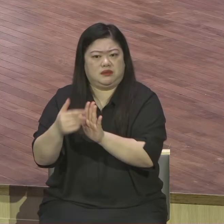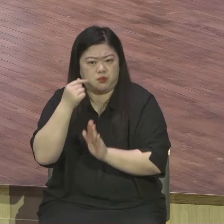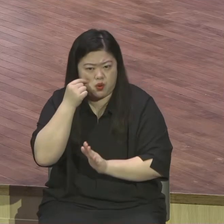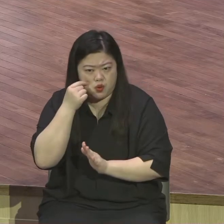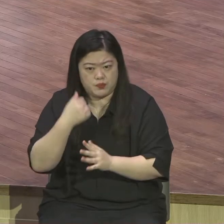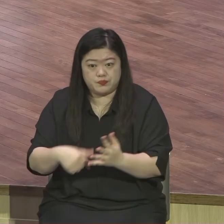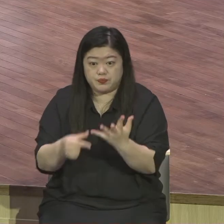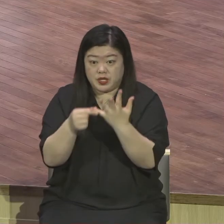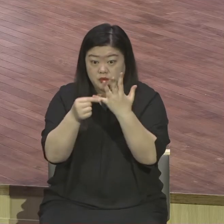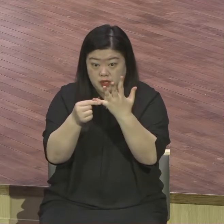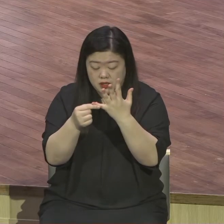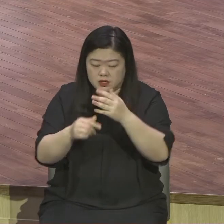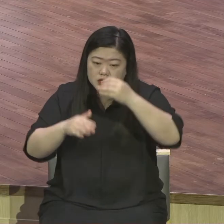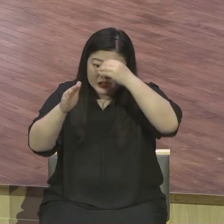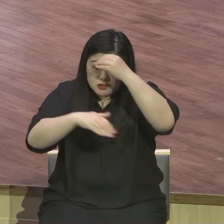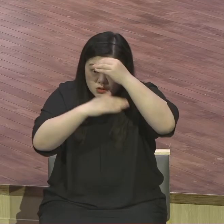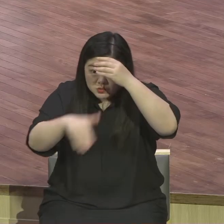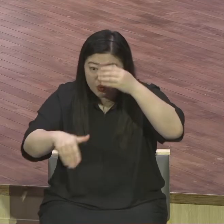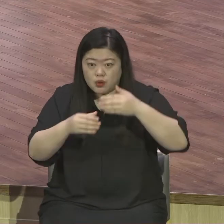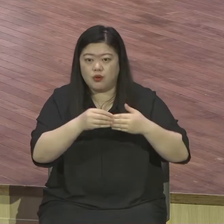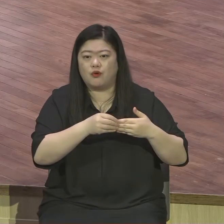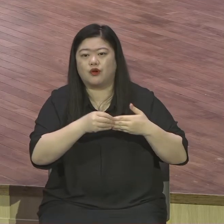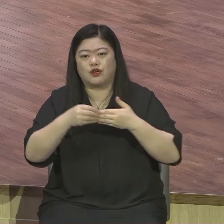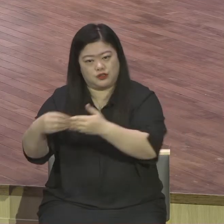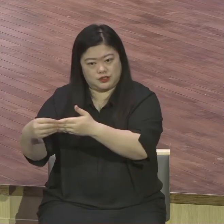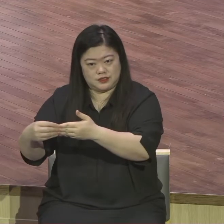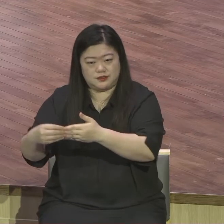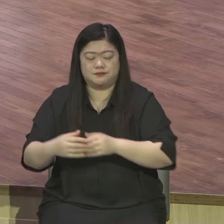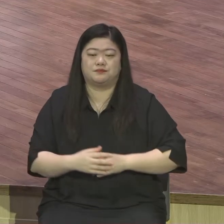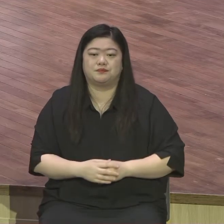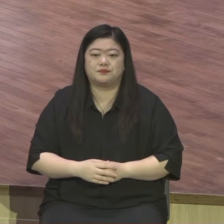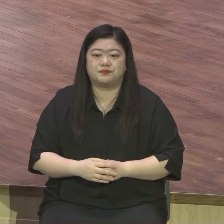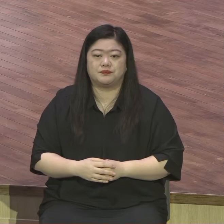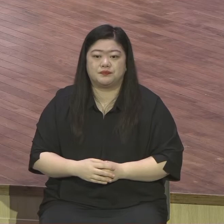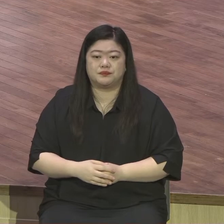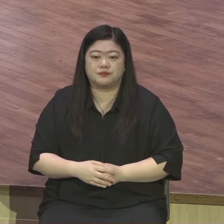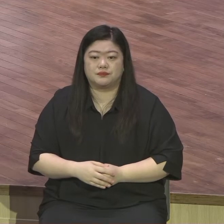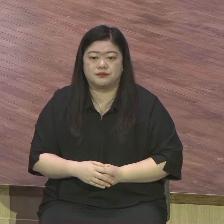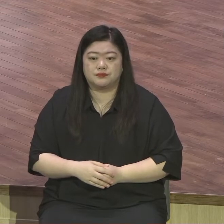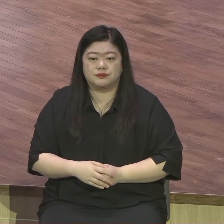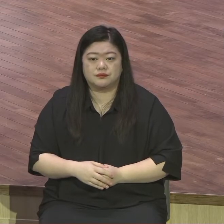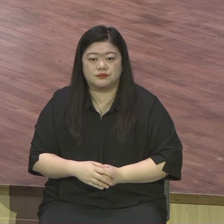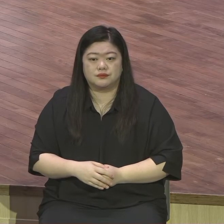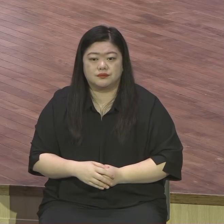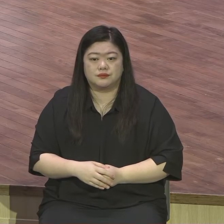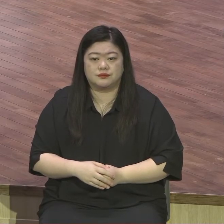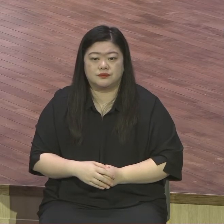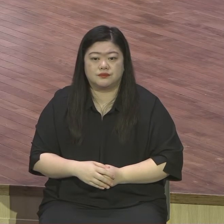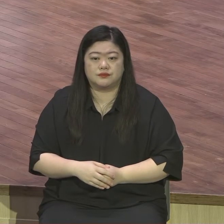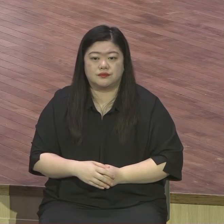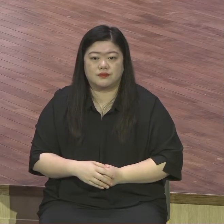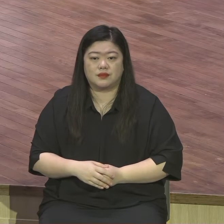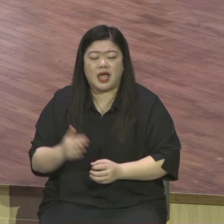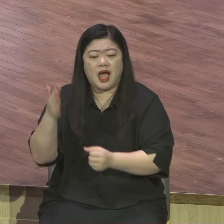Perseverance of the chain saints 무슨 말입니까 끝까지 책임져 주신다